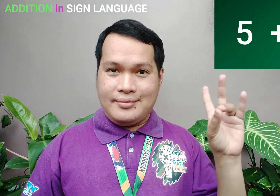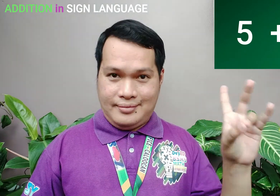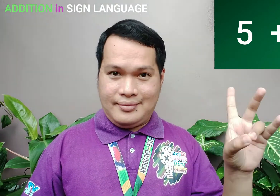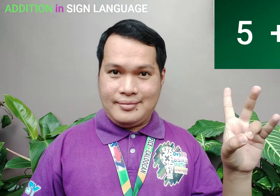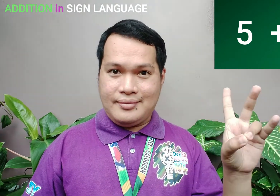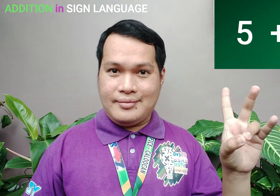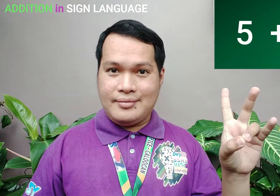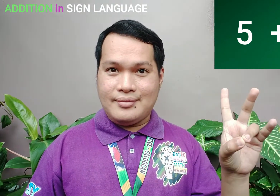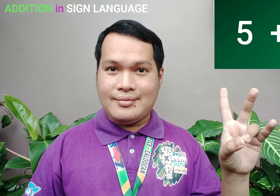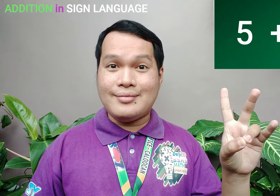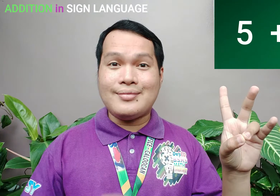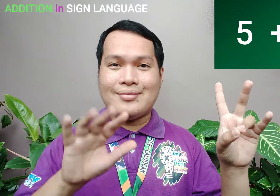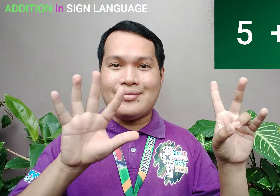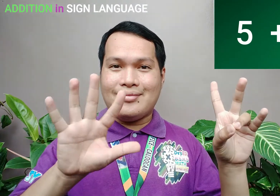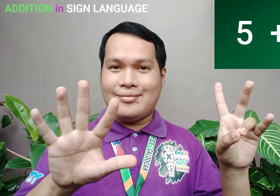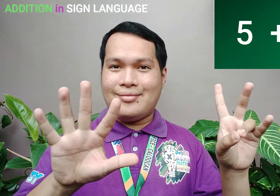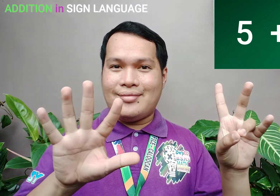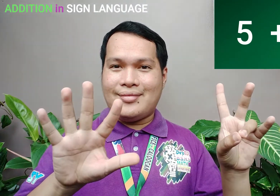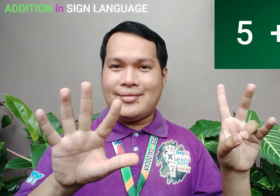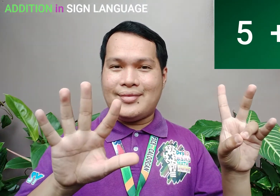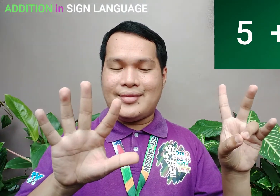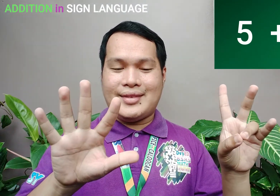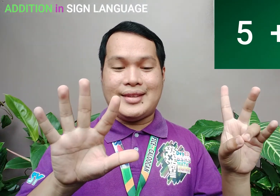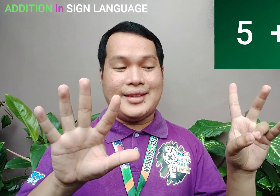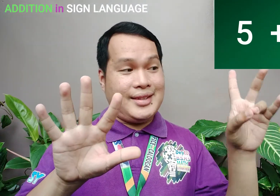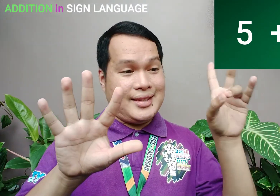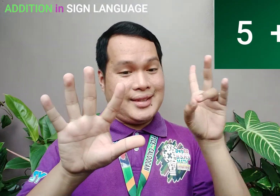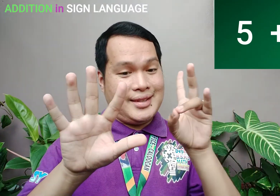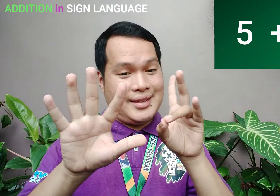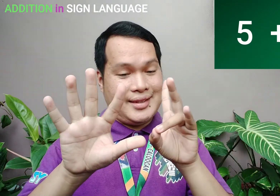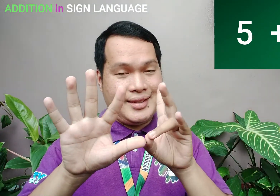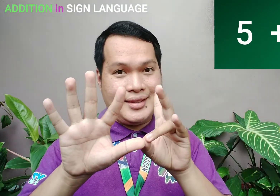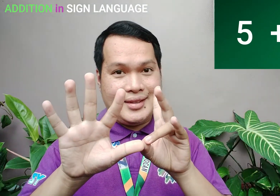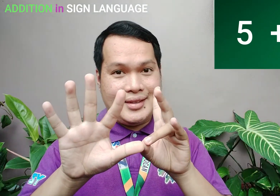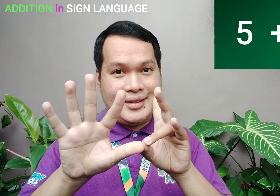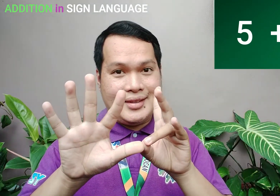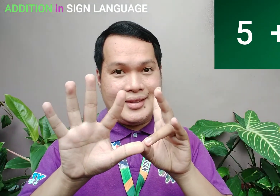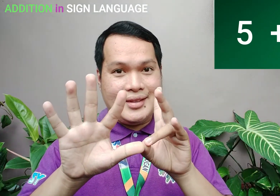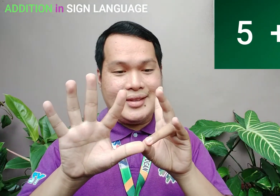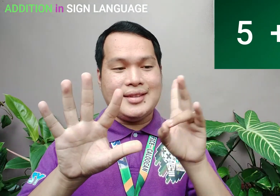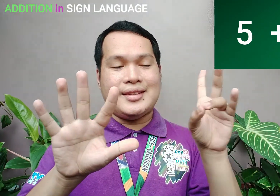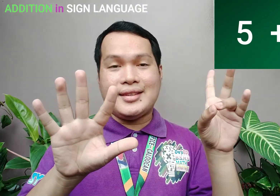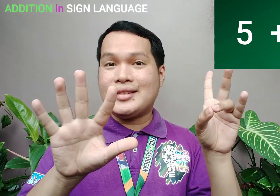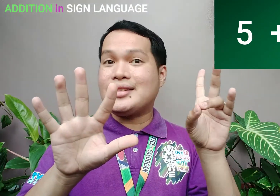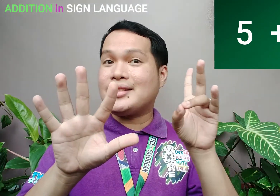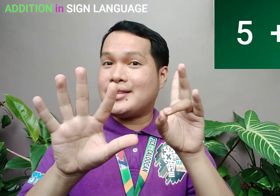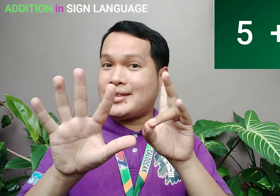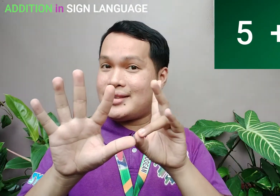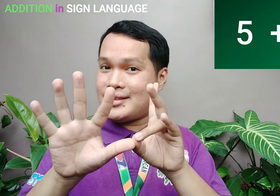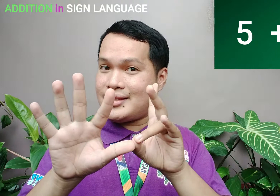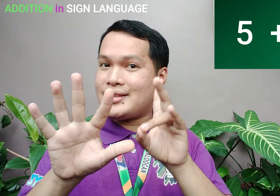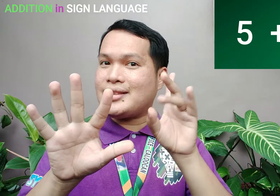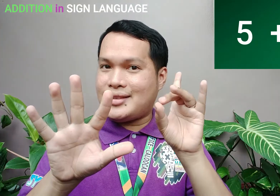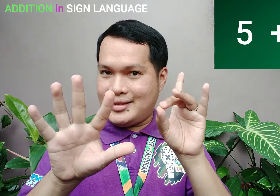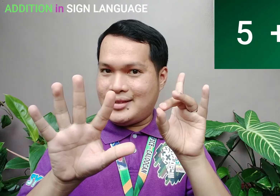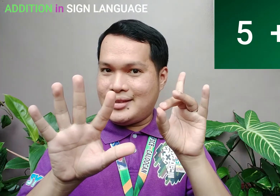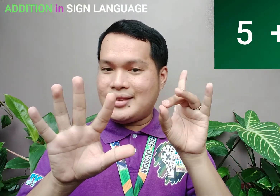7 7 And then 5 7 Idikit sa 5